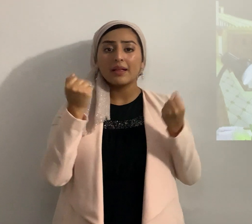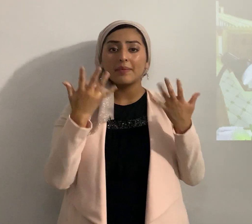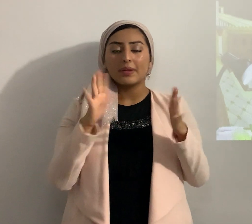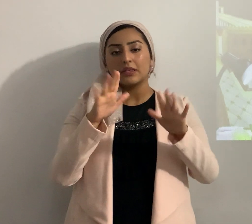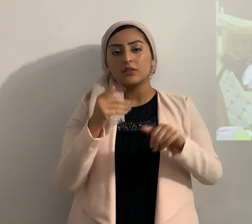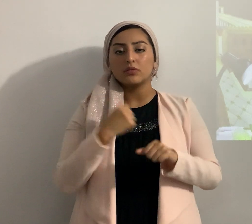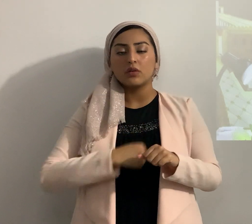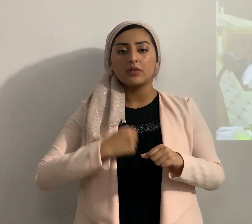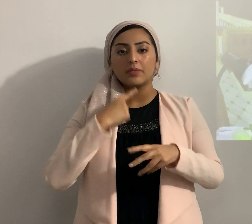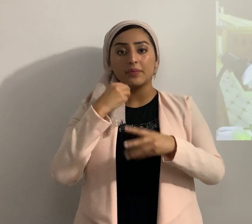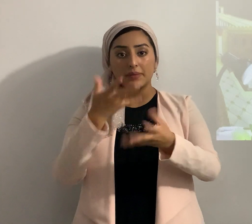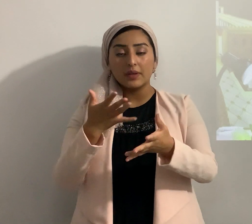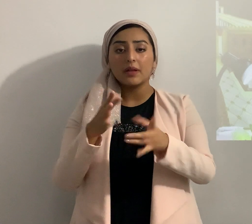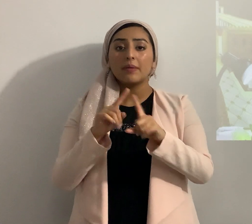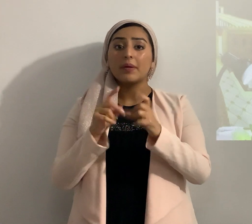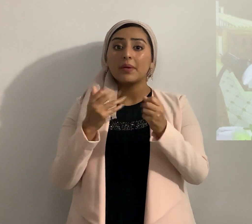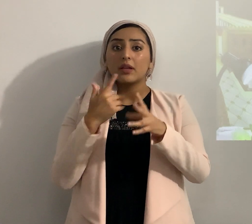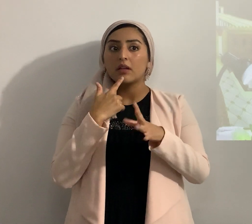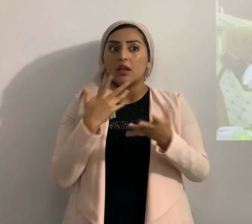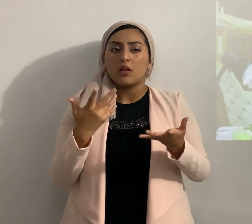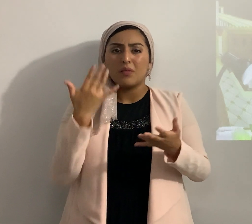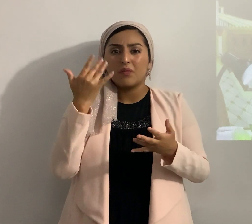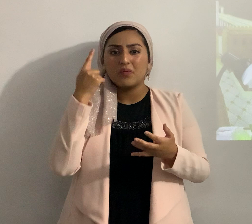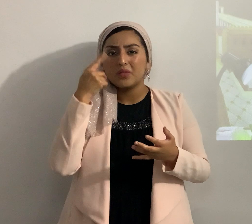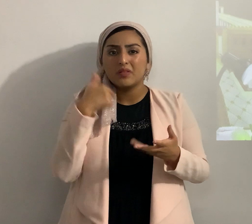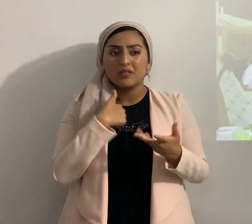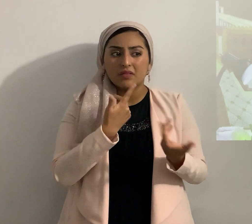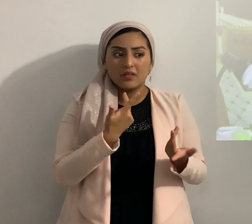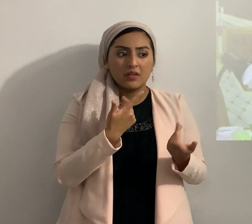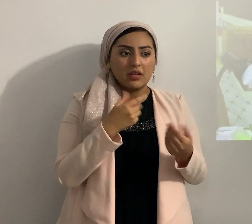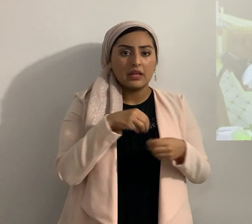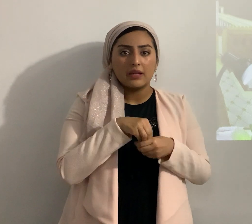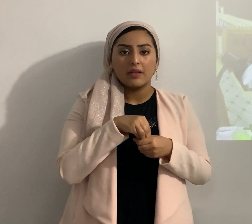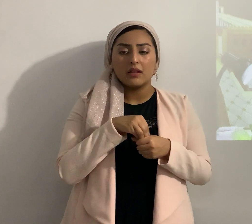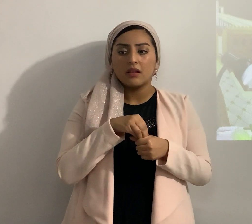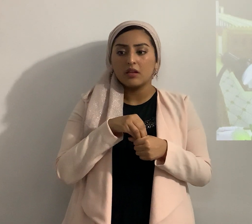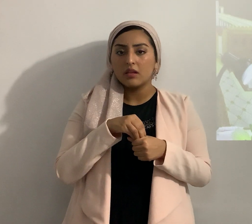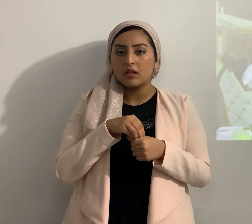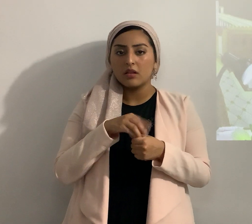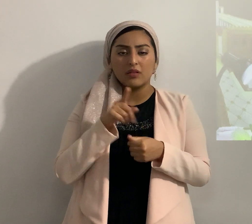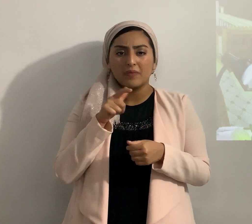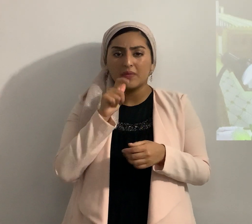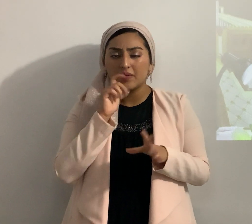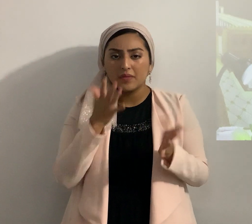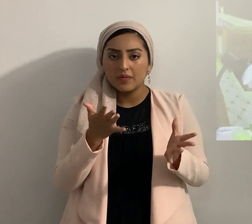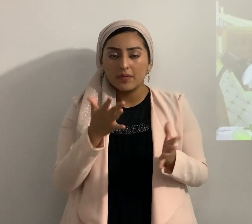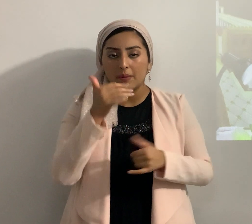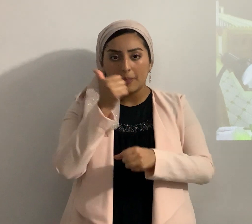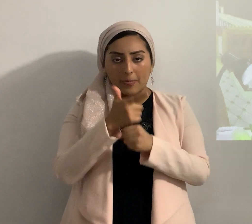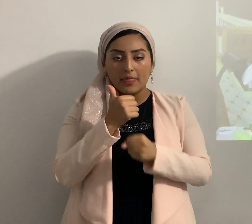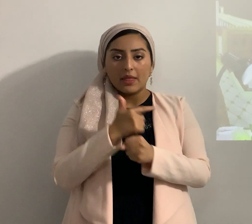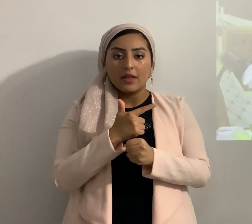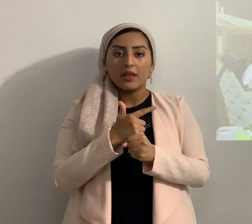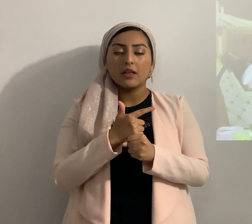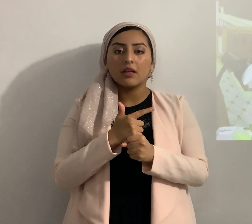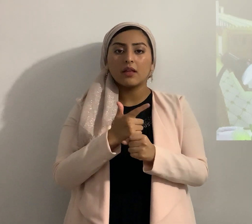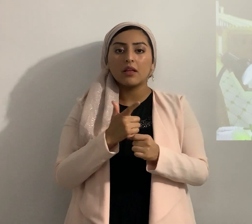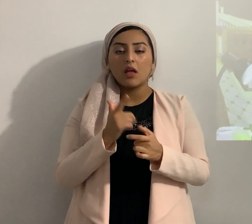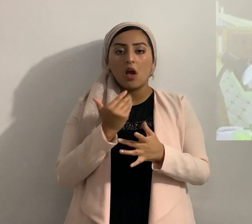paréntesis dicen no porque voy a rezar un padre nuestro lo rezan a ti no te interese amado hermano amada hermana el padre nuestro